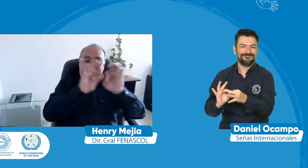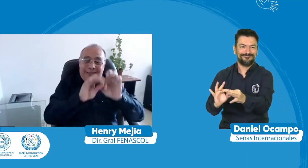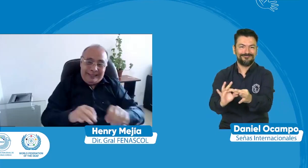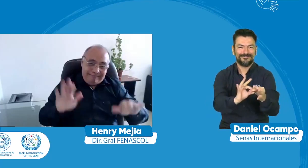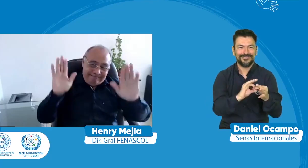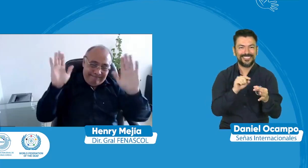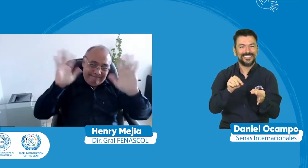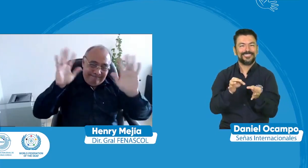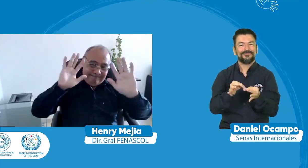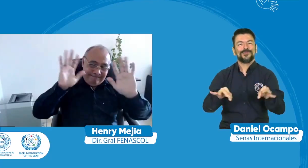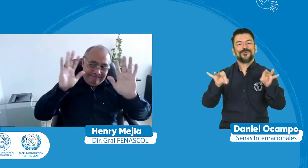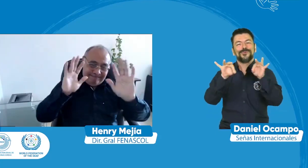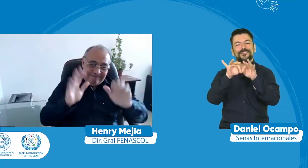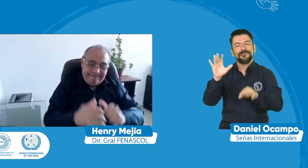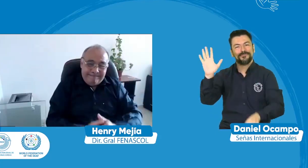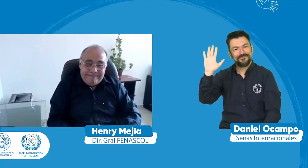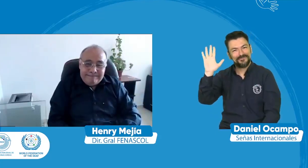esto es de gran importancia hasta luego